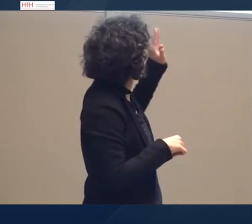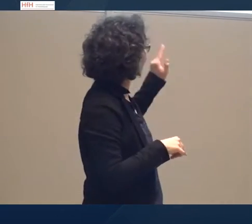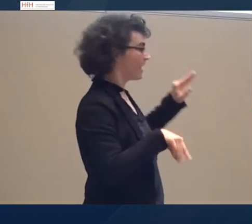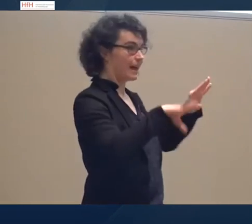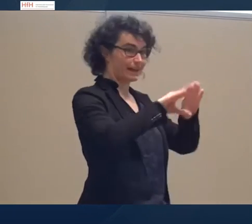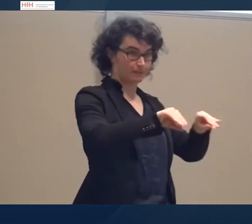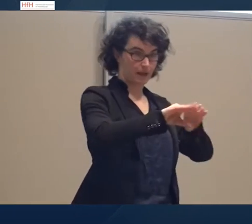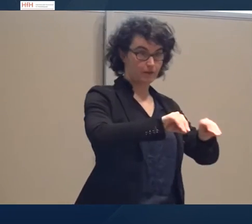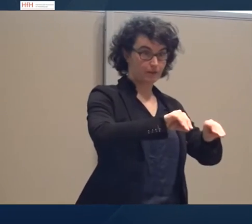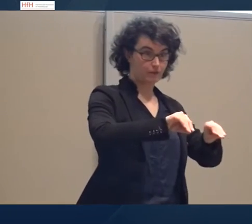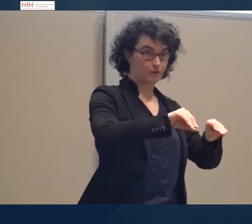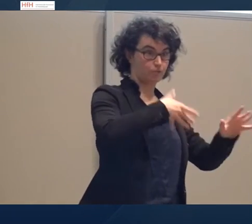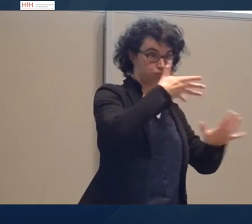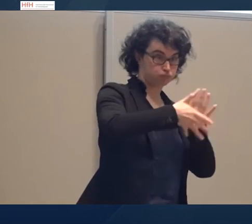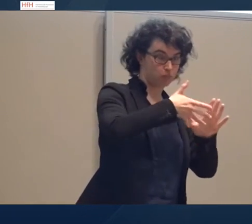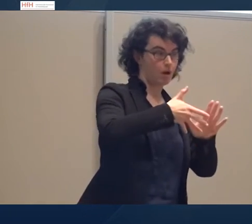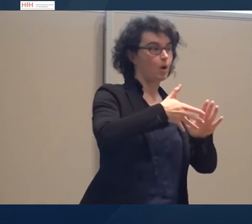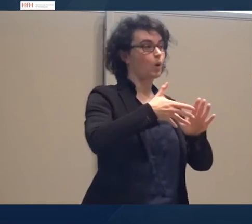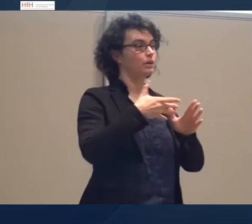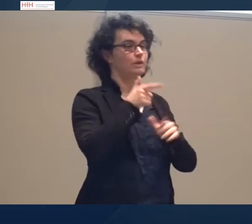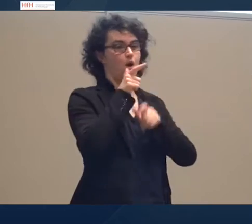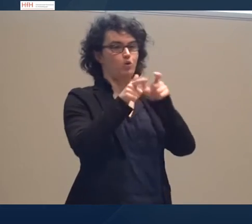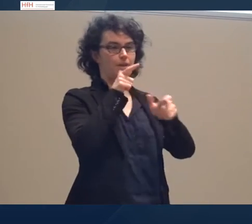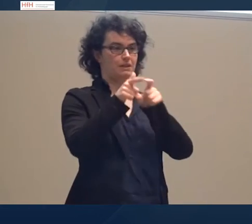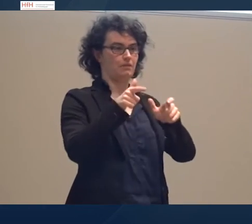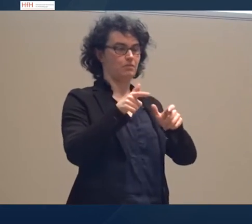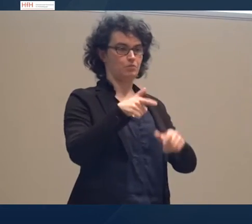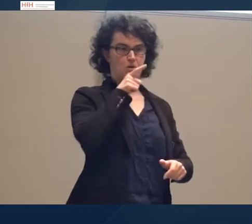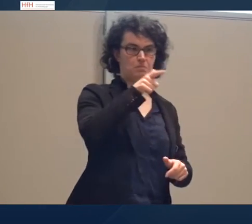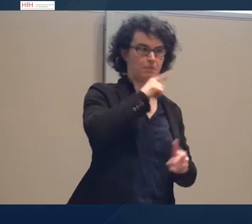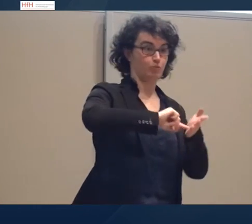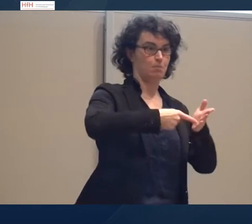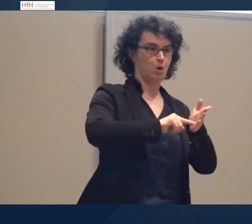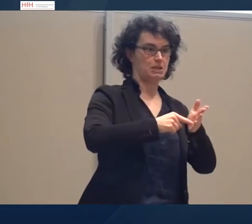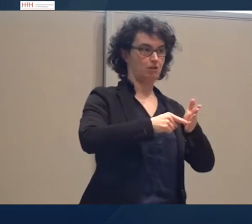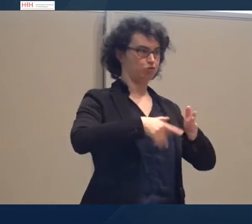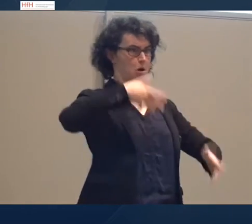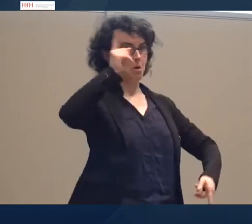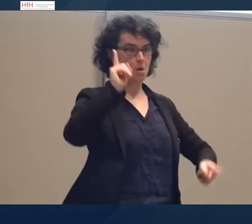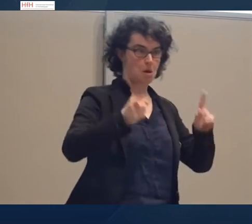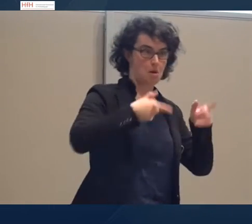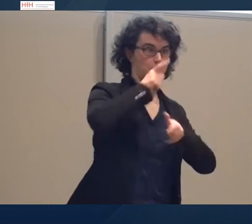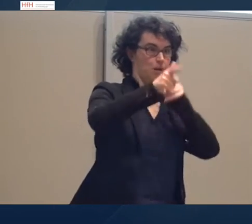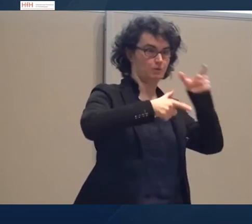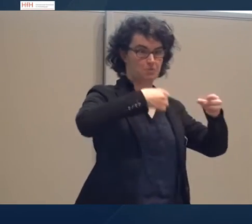und die argumentierten Textarten. Und wenn ich argumentiere, in einem politischen Rahmen, gibt es meine argumentative Texte.